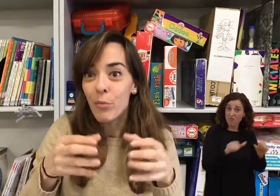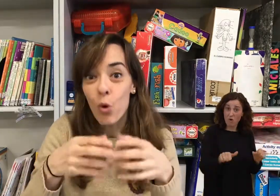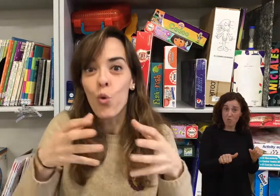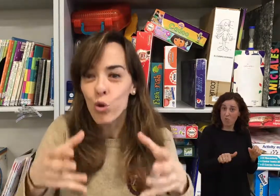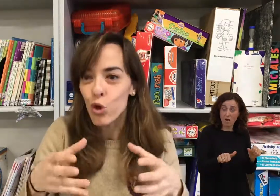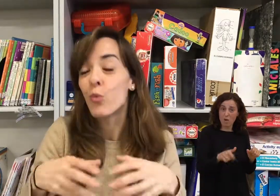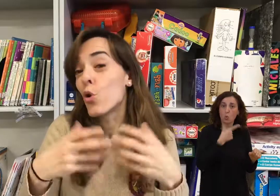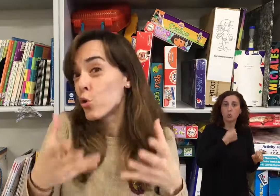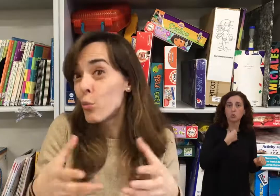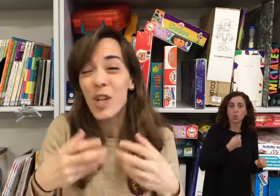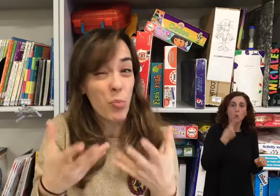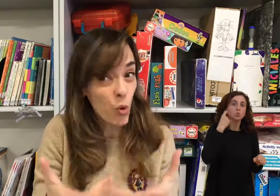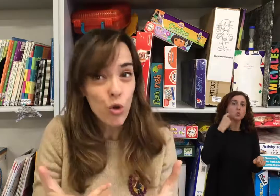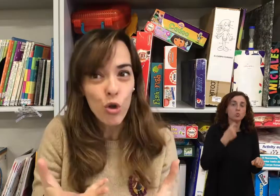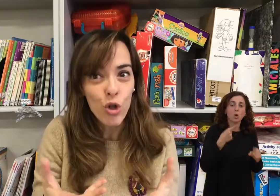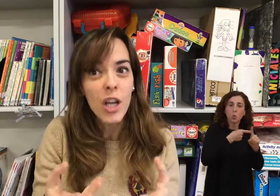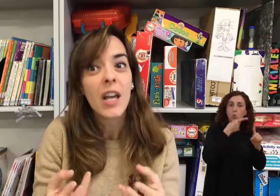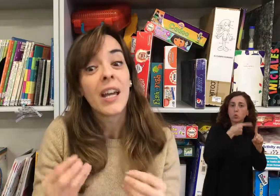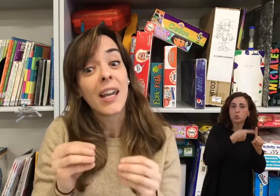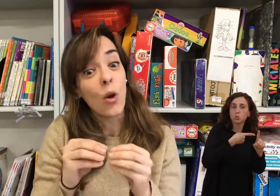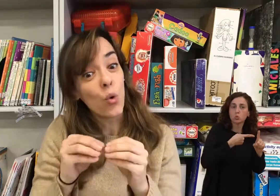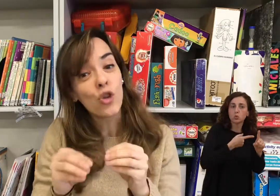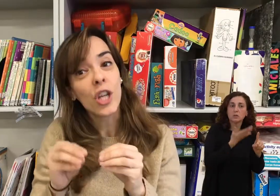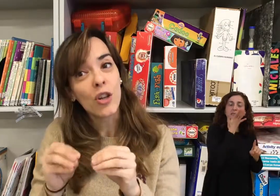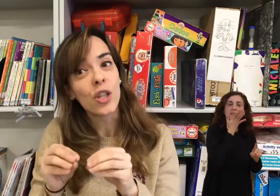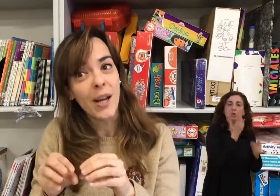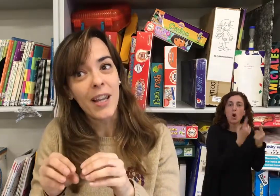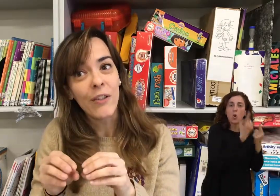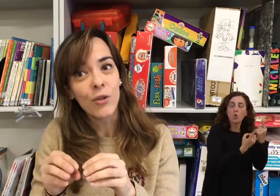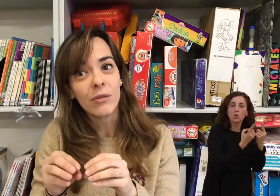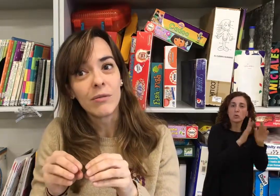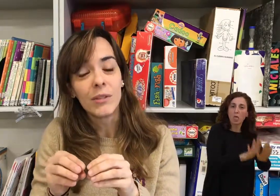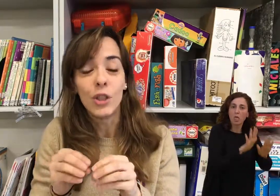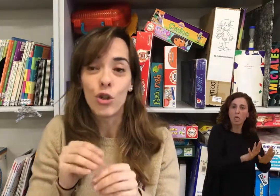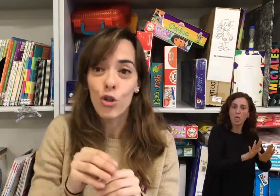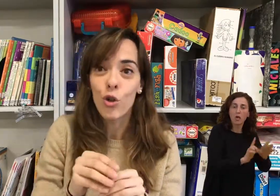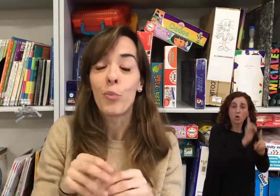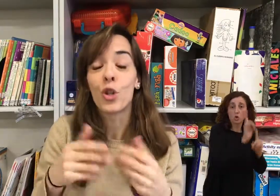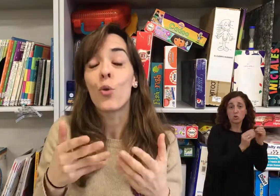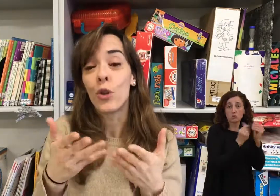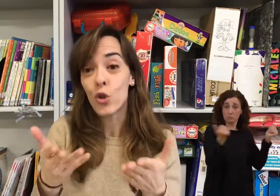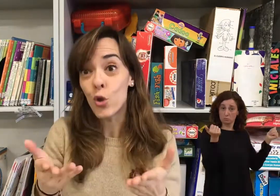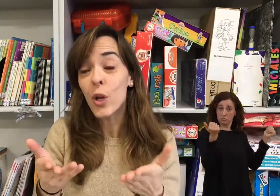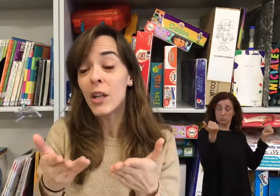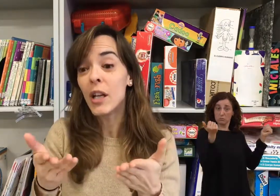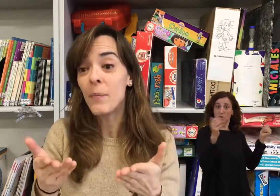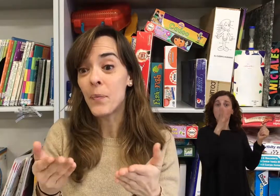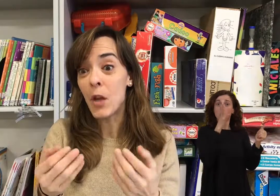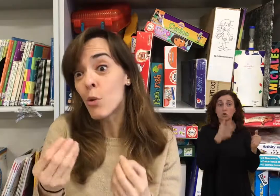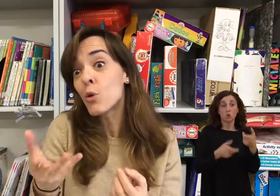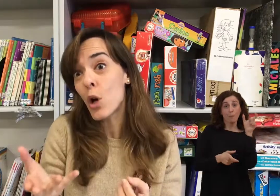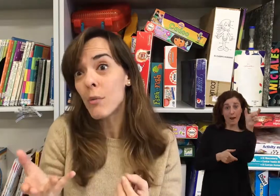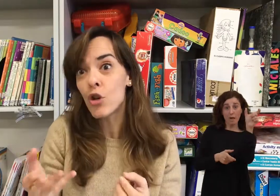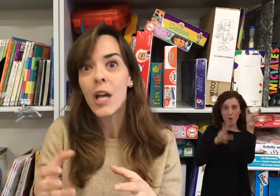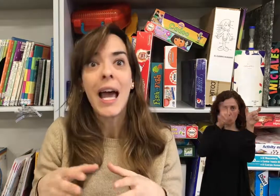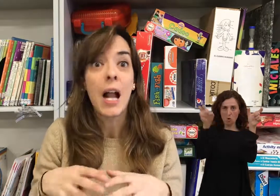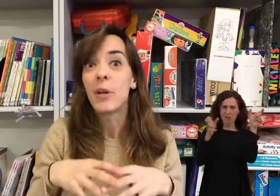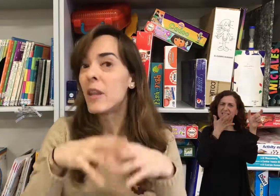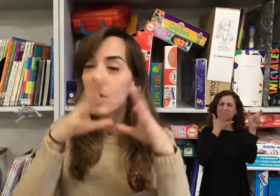por gustos, por costumbres, por usos, que unos signos se van quedando y otros no, por eso cuando surgen nuevos vocablos, al principio hay